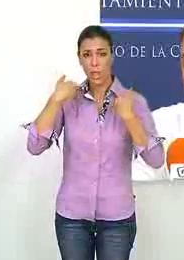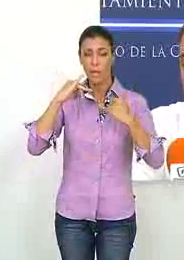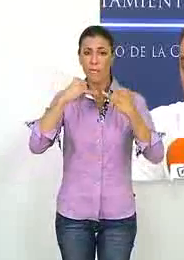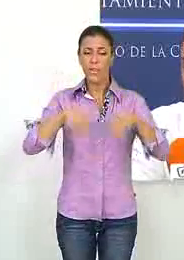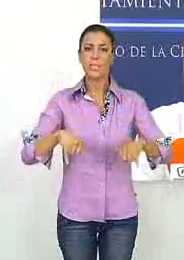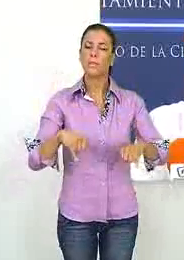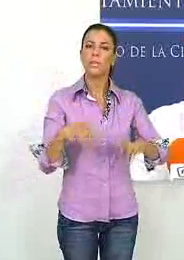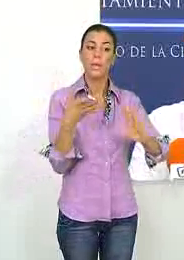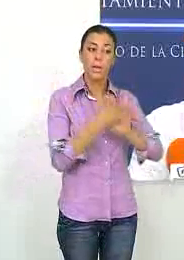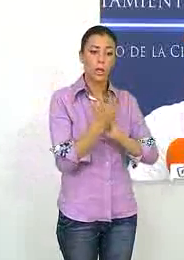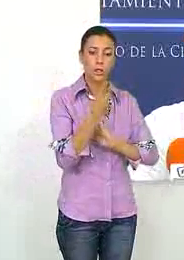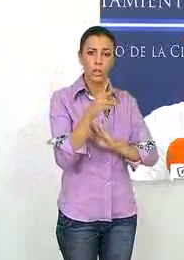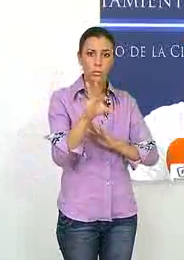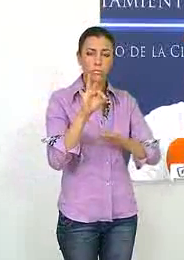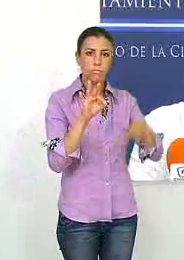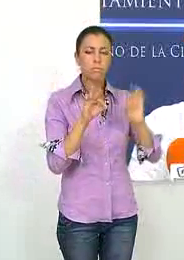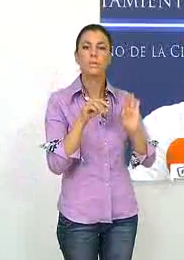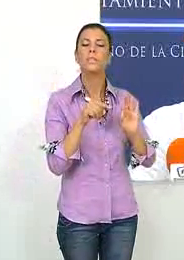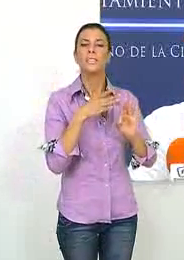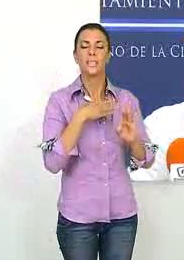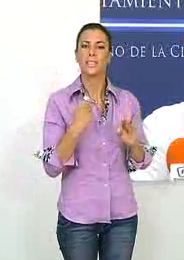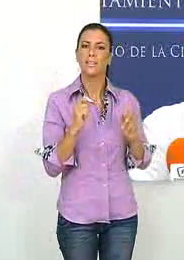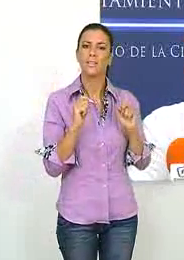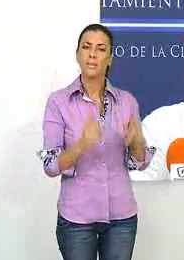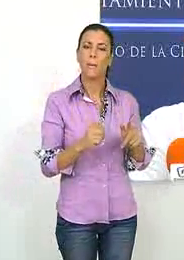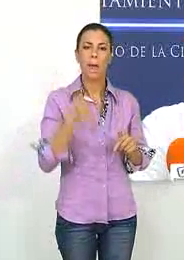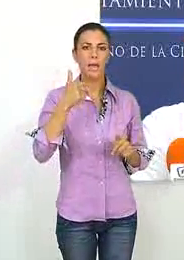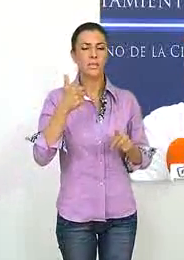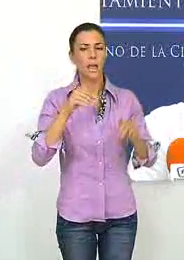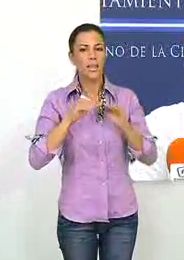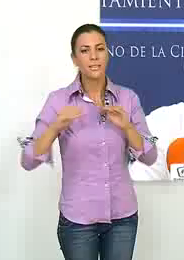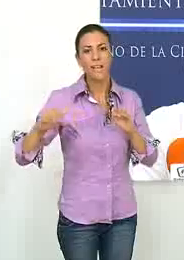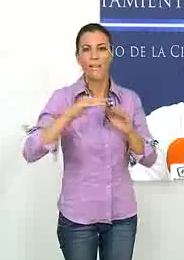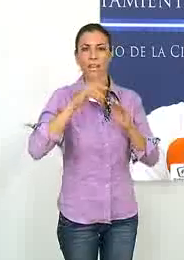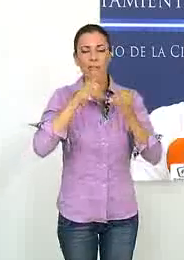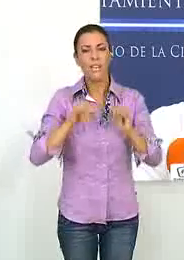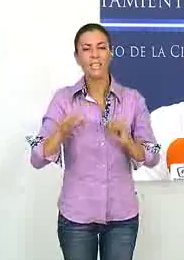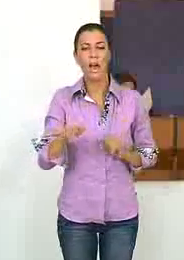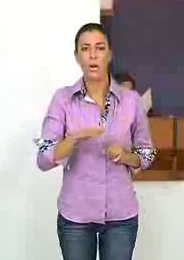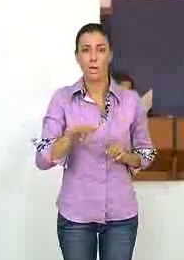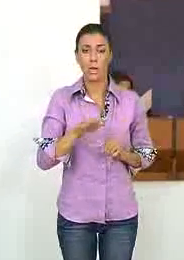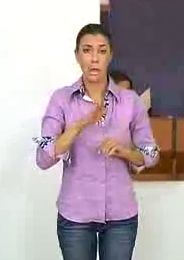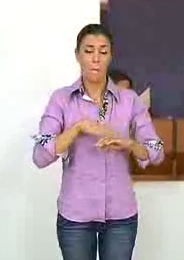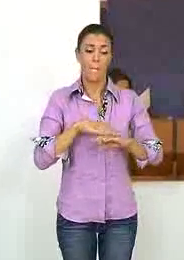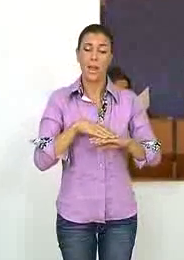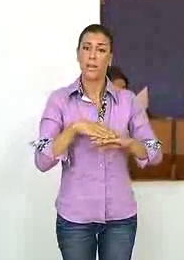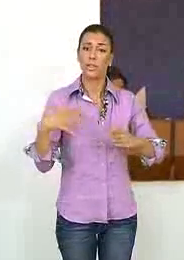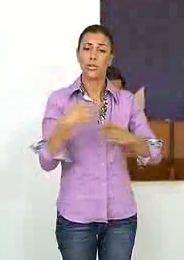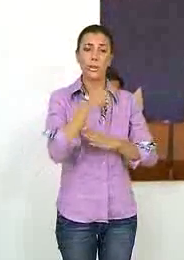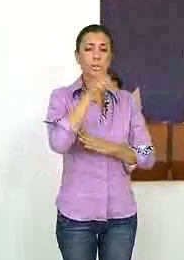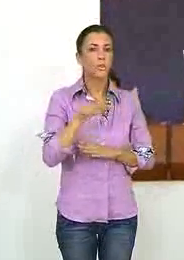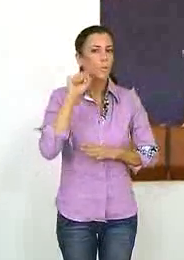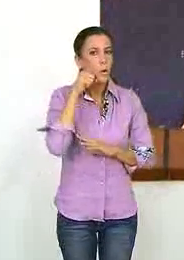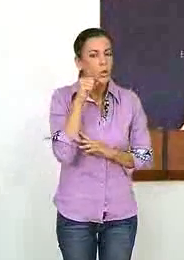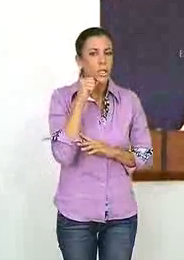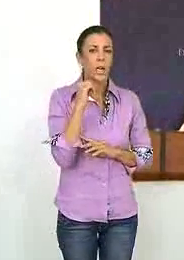fiestas indicó que la elección de los dos días obedece a mantener una estabilidad en las fiestas locales para que de esta